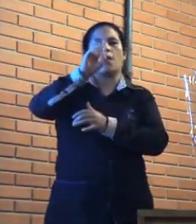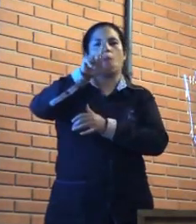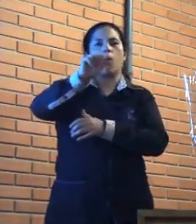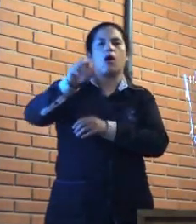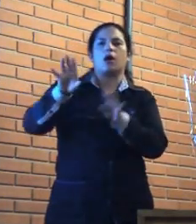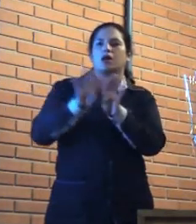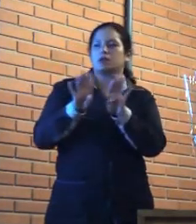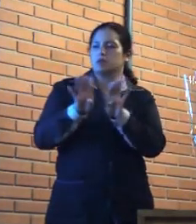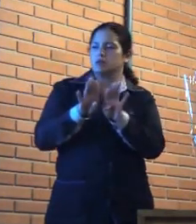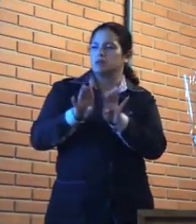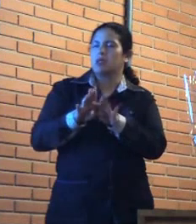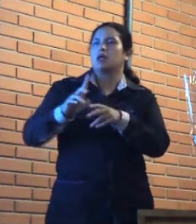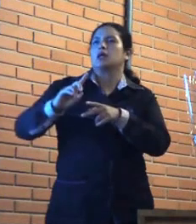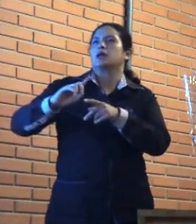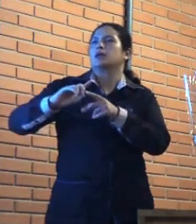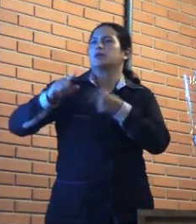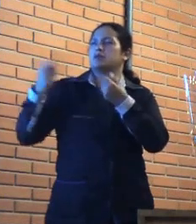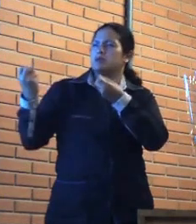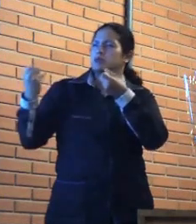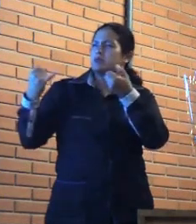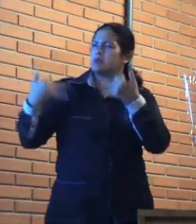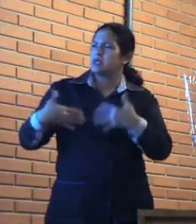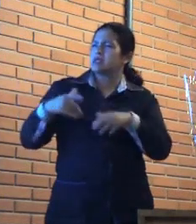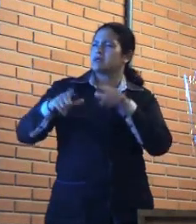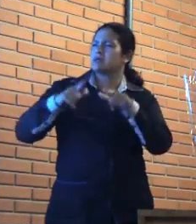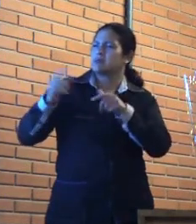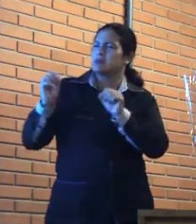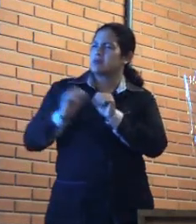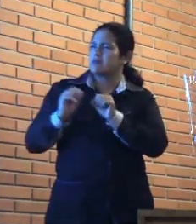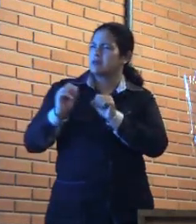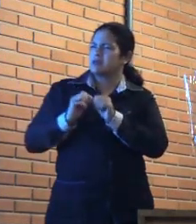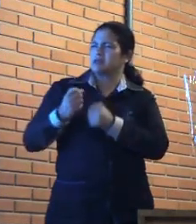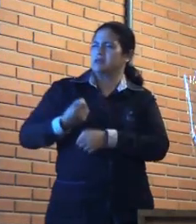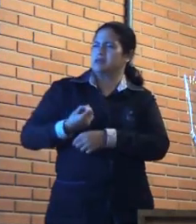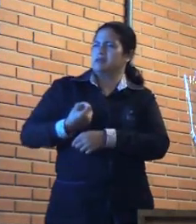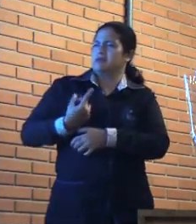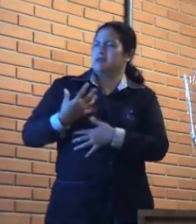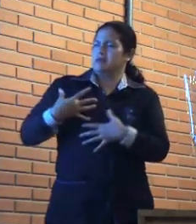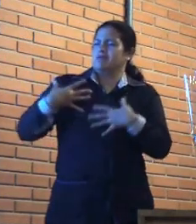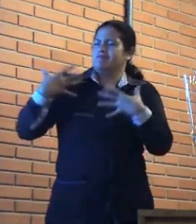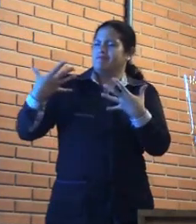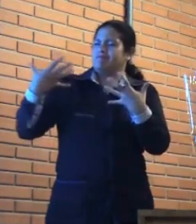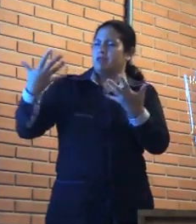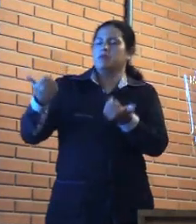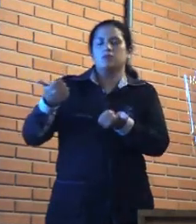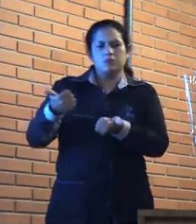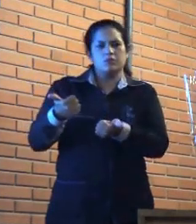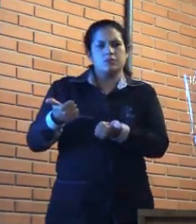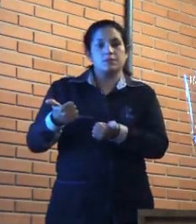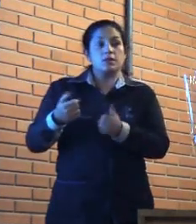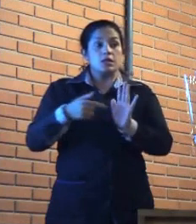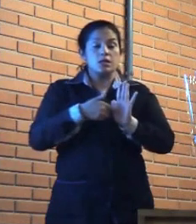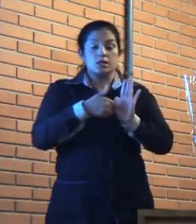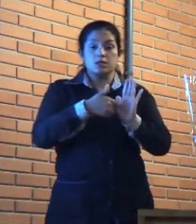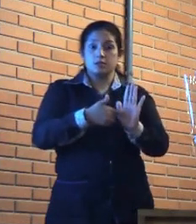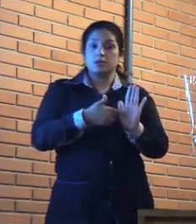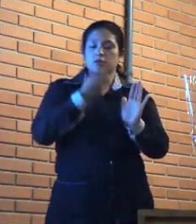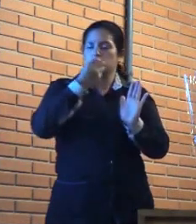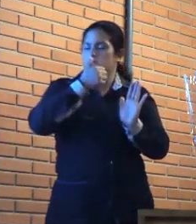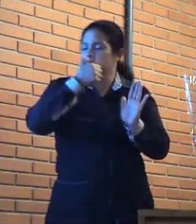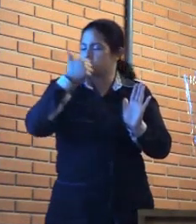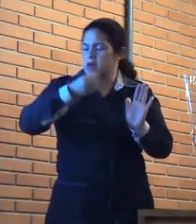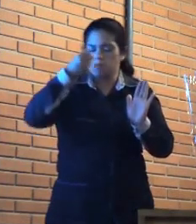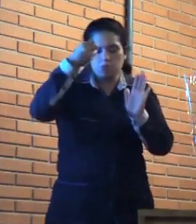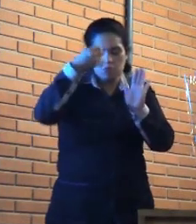grande nesse sentido aí. você mostrou na sua apresentação e foi muito bem apresentado